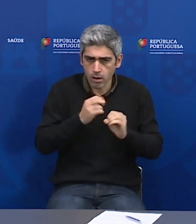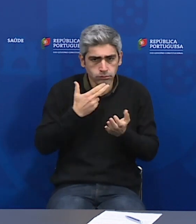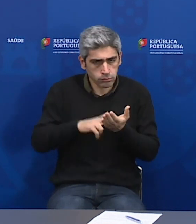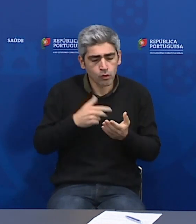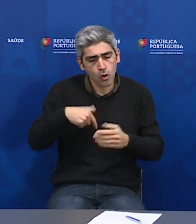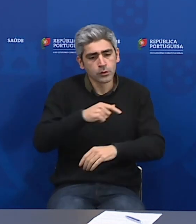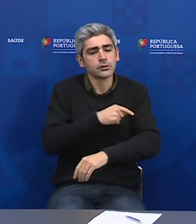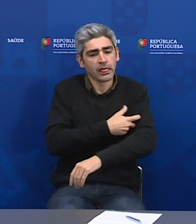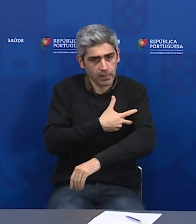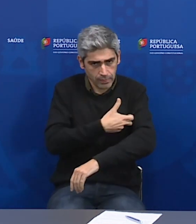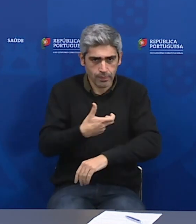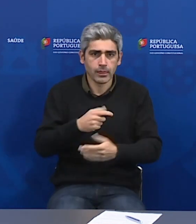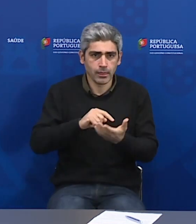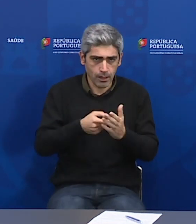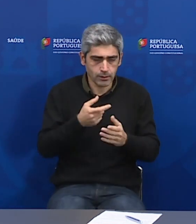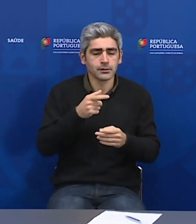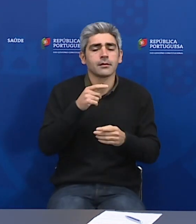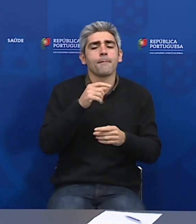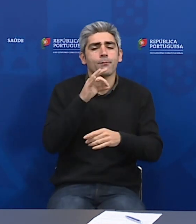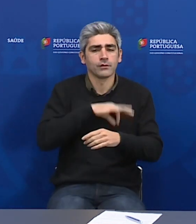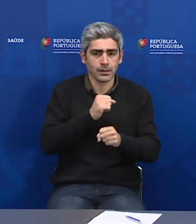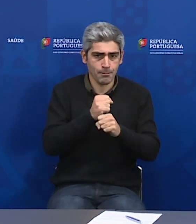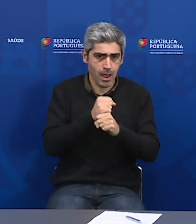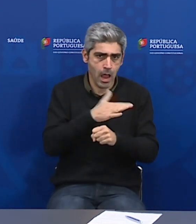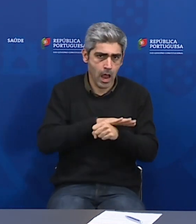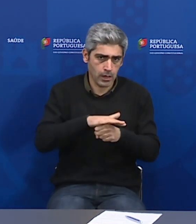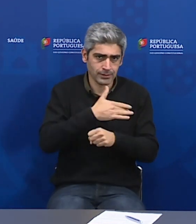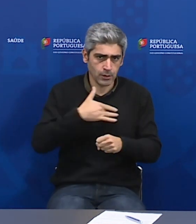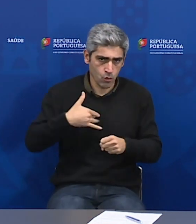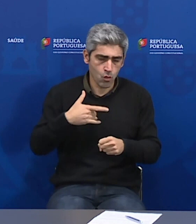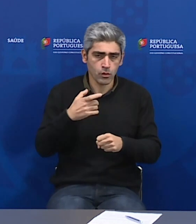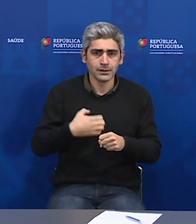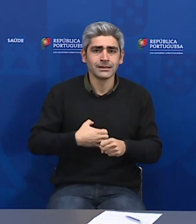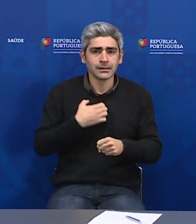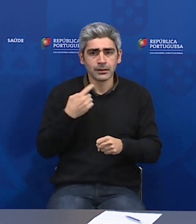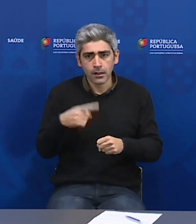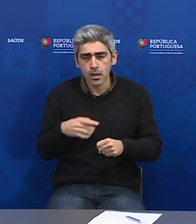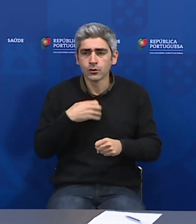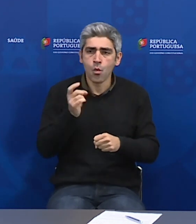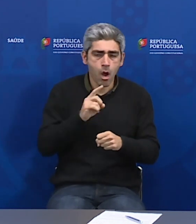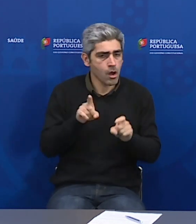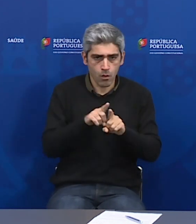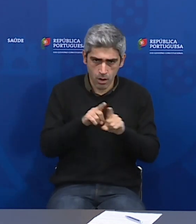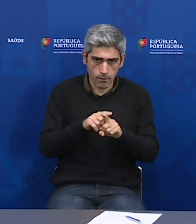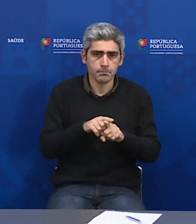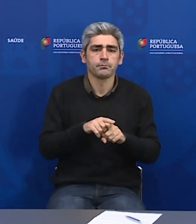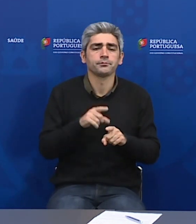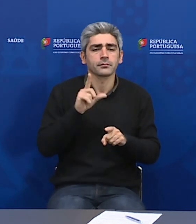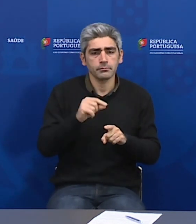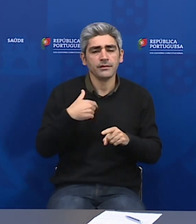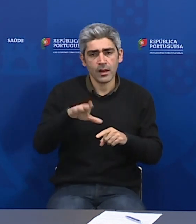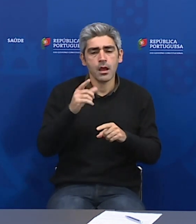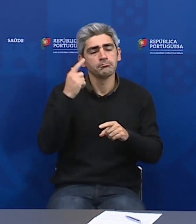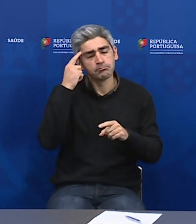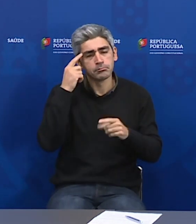testar prioritariamente profissionais de saúde, como se sabe, que são sintomáticos. Estamos também a ponderar a hipótese de alargar